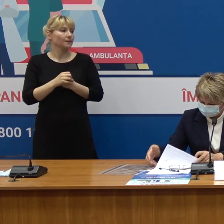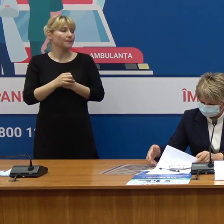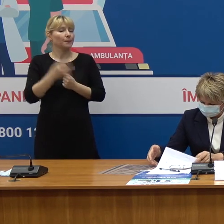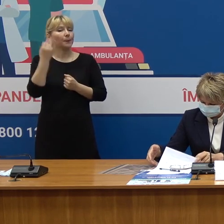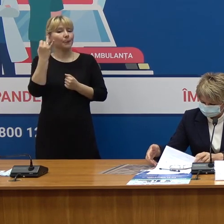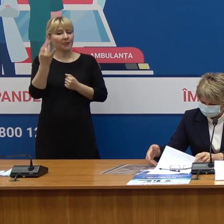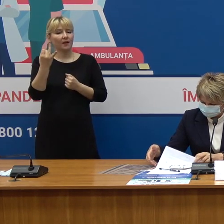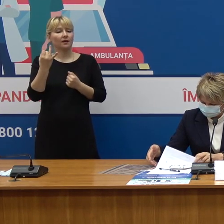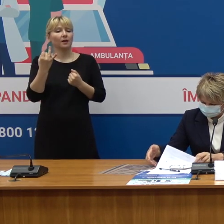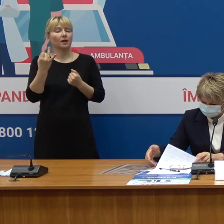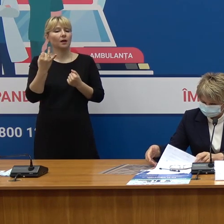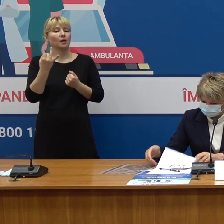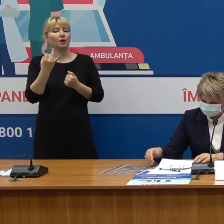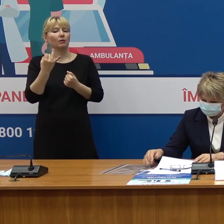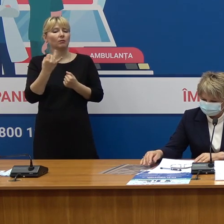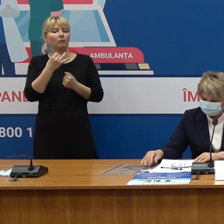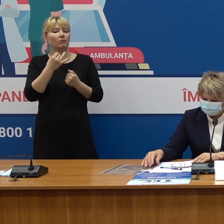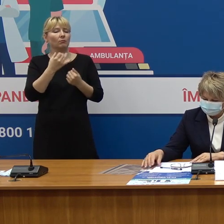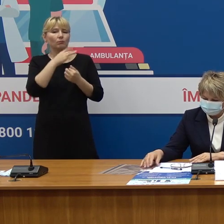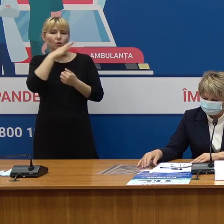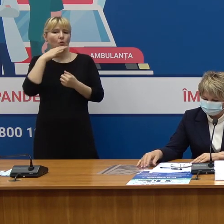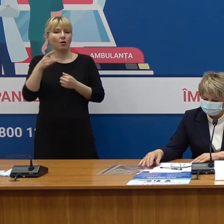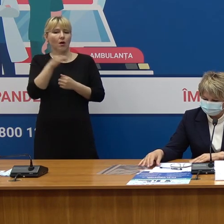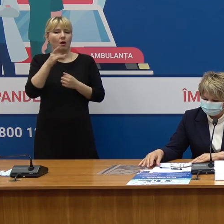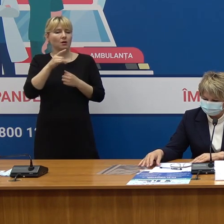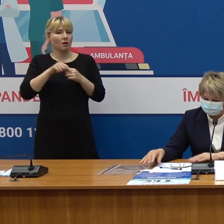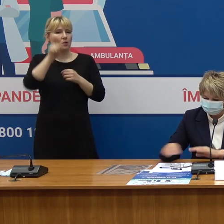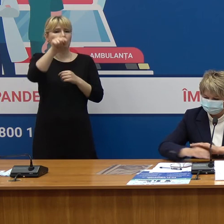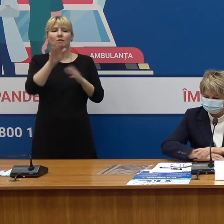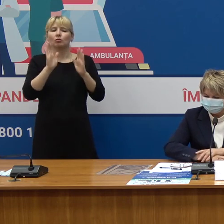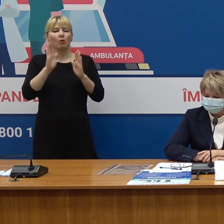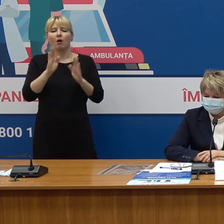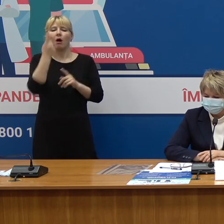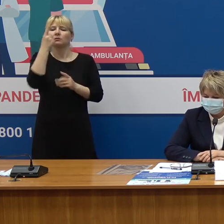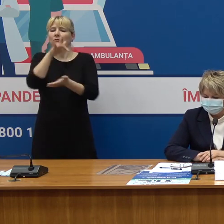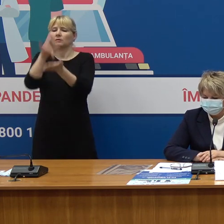Deci sunt din mai multe regiuni, nu doar dintr-o singură țară sau regiuni